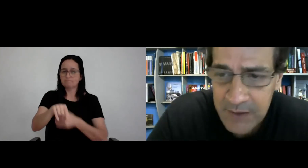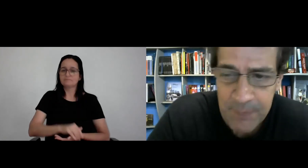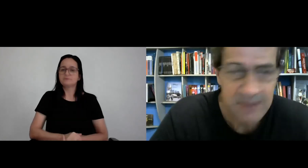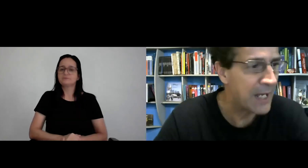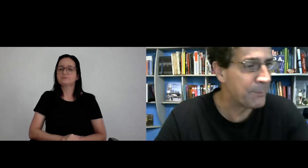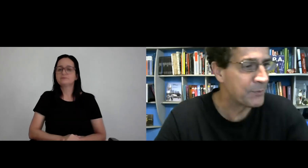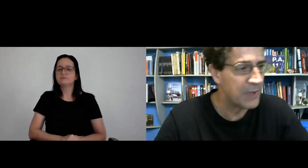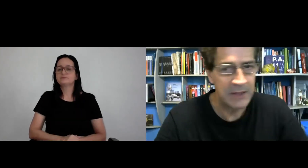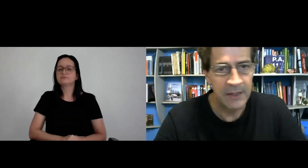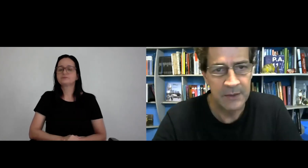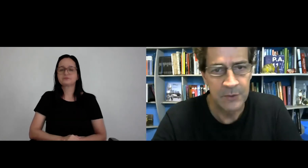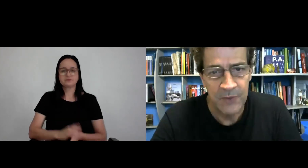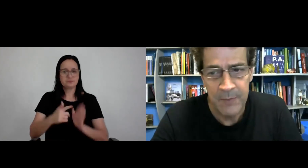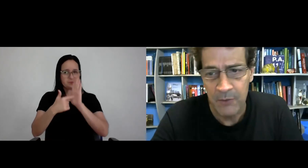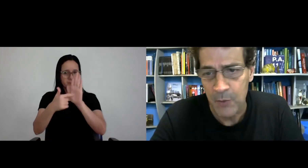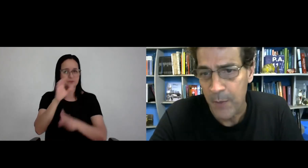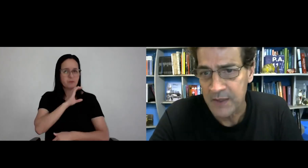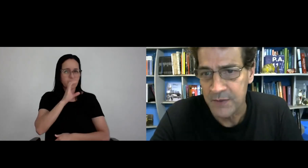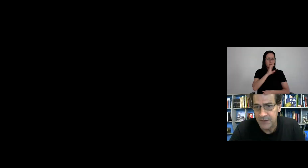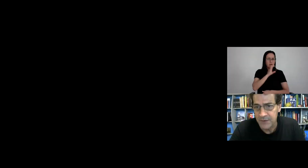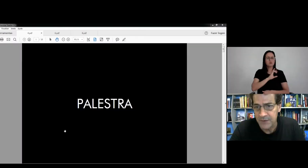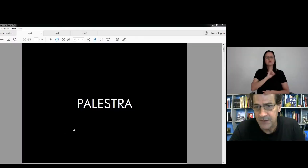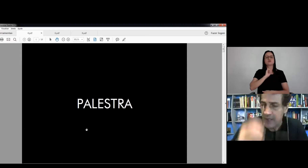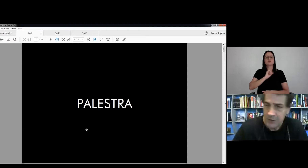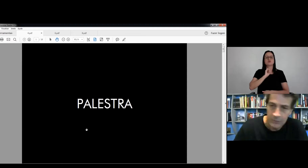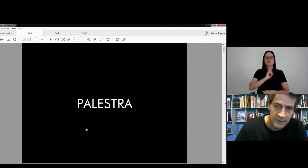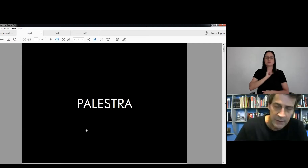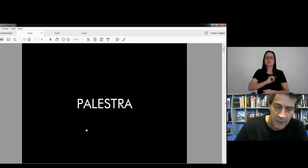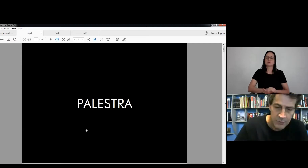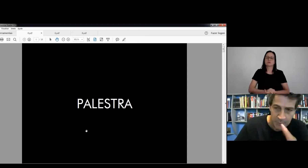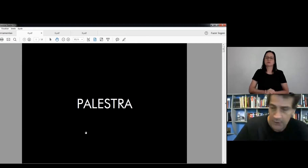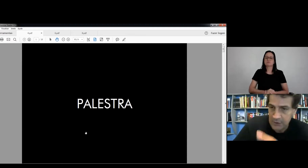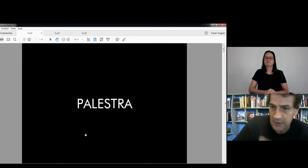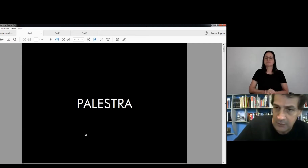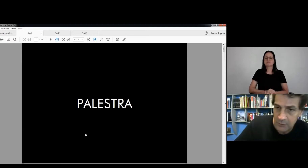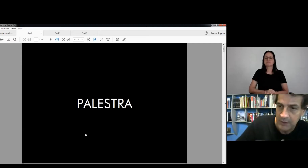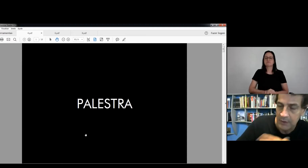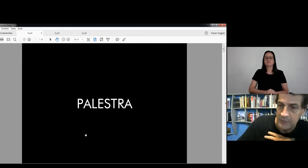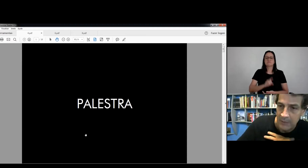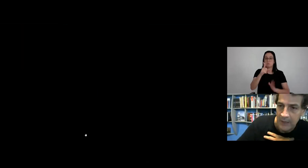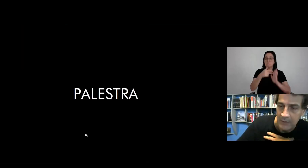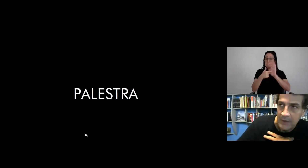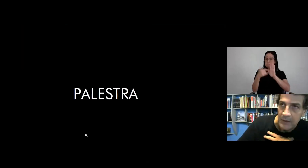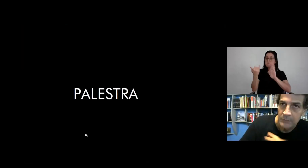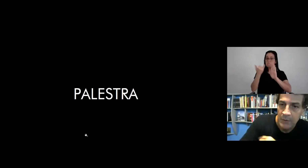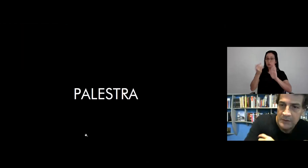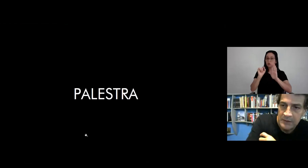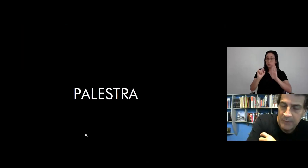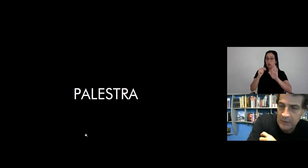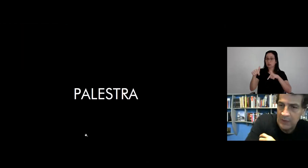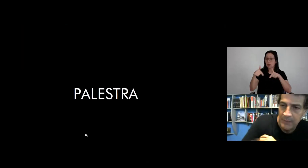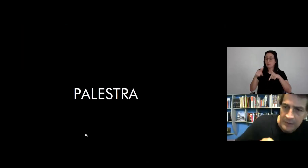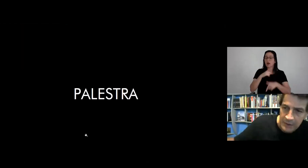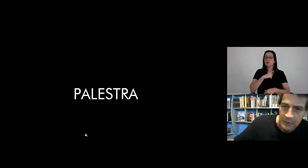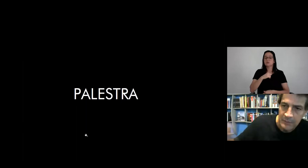Vou tentar passar rápido esse do Flamengo, que é uma obra civil, mas que mexe com um item que acho muito importante na arquitetura, que é um trabalho, acho